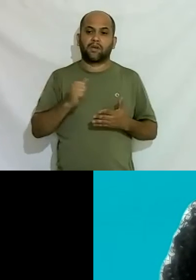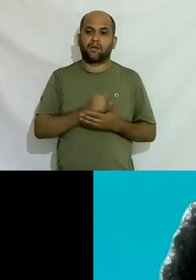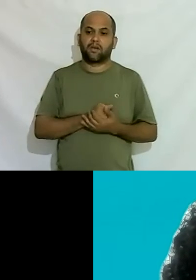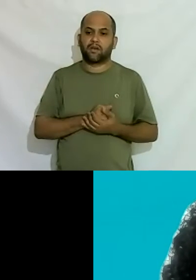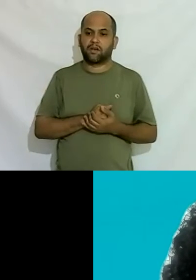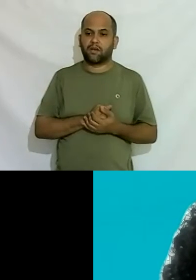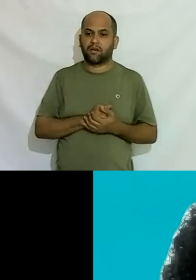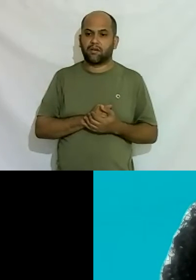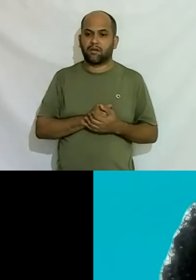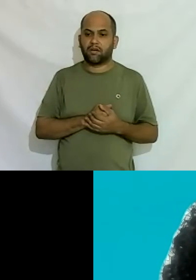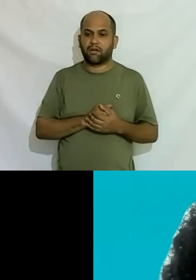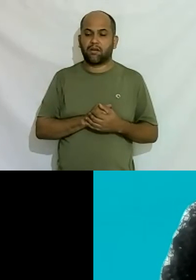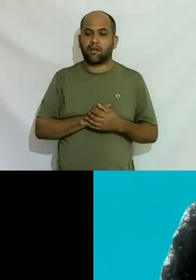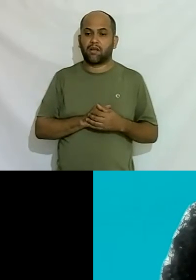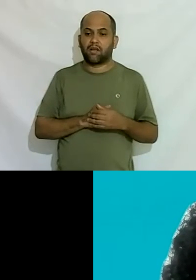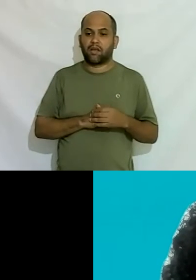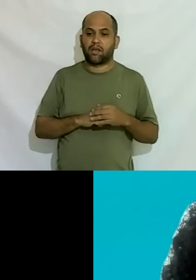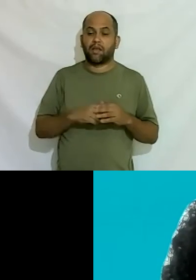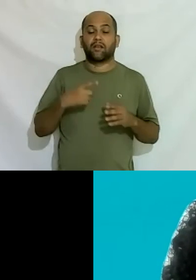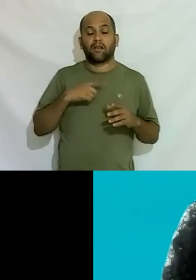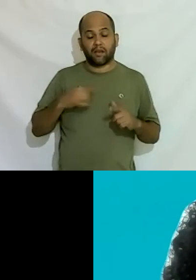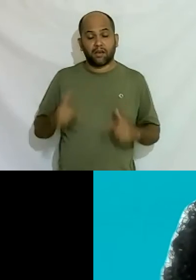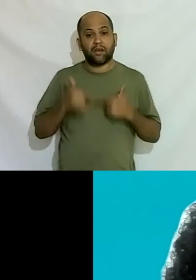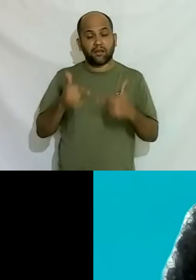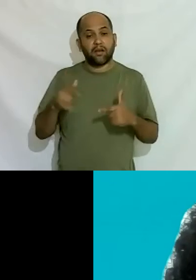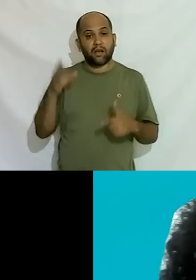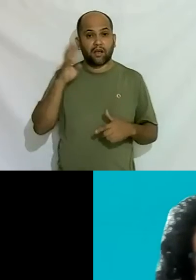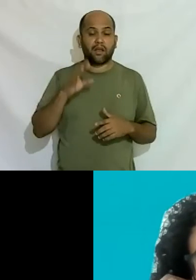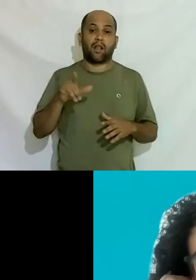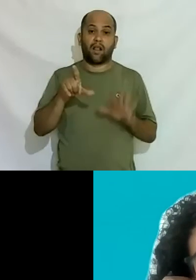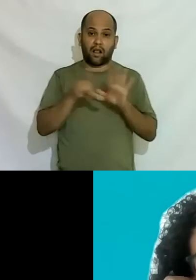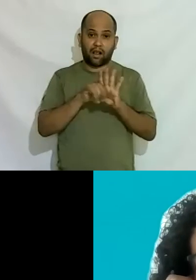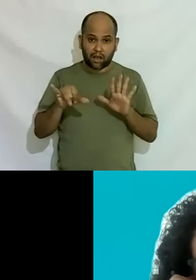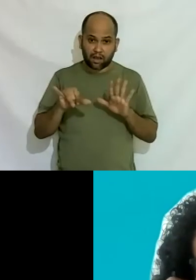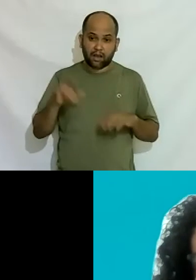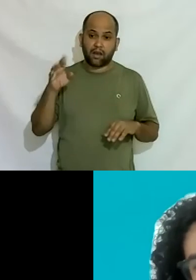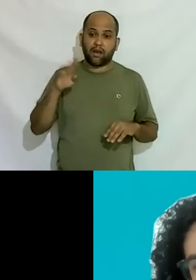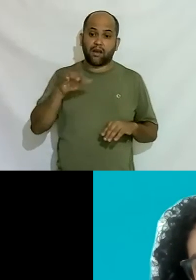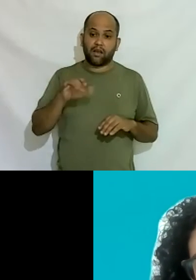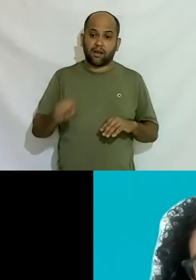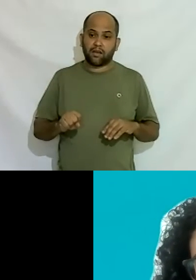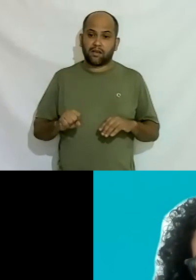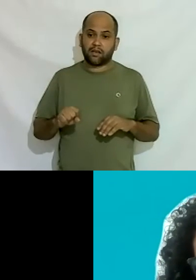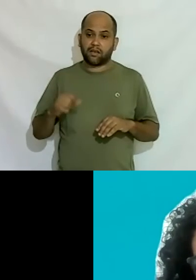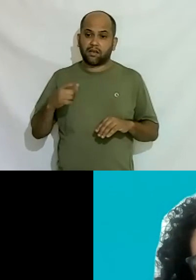ver mesmo né às vezes tem até ações legais de outras áreas de mulheres pessoas mais 50 a mais né